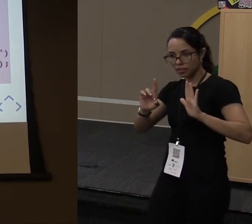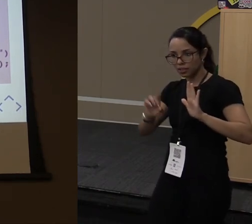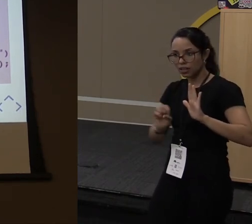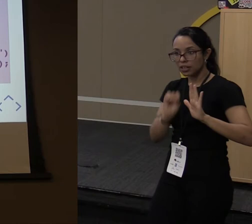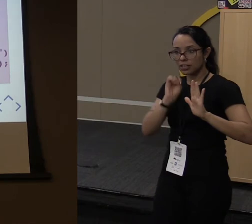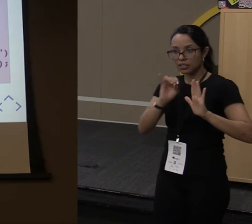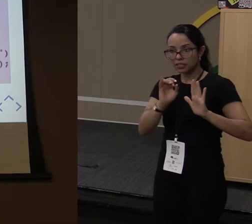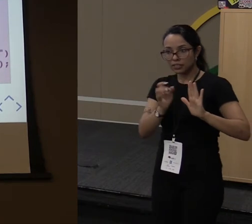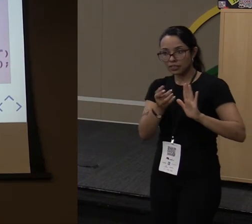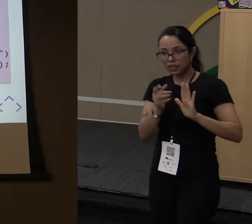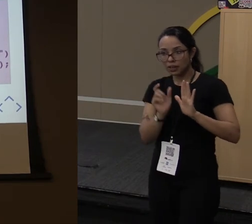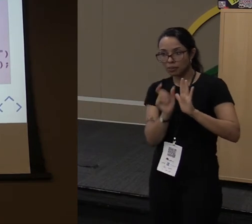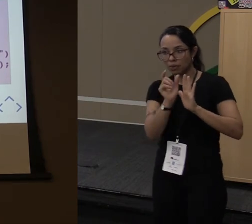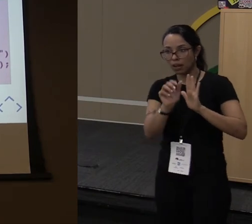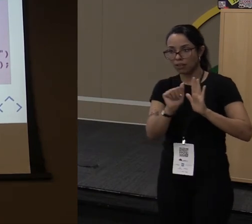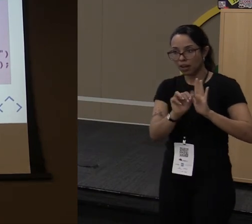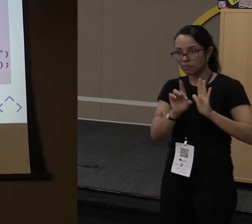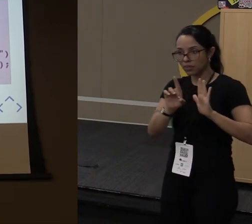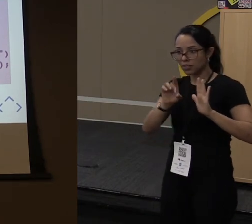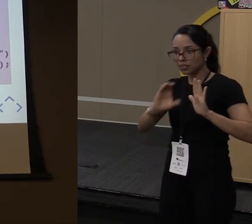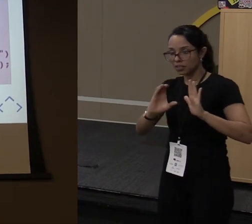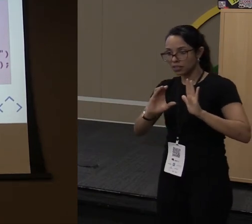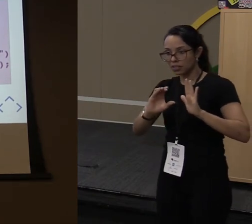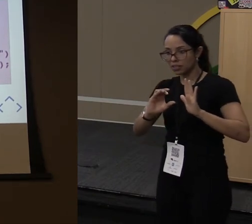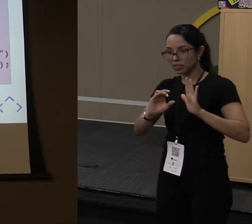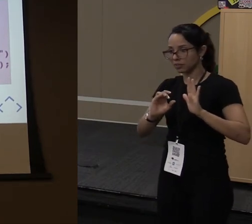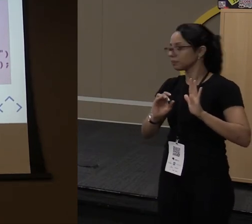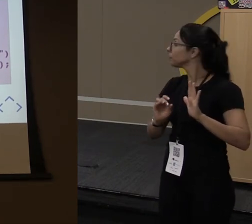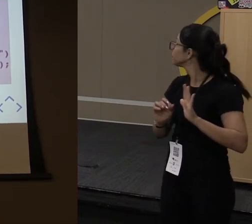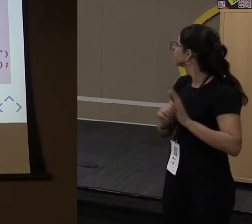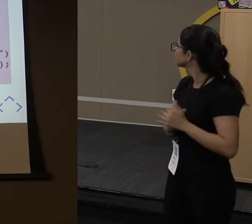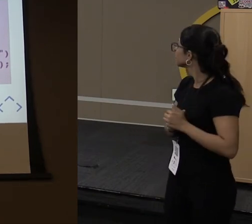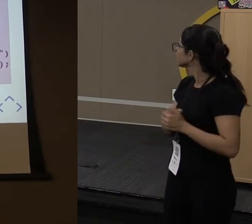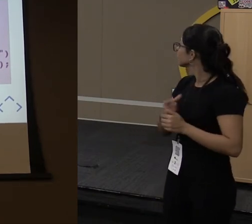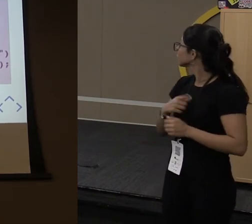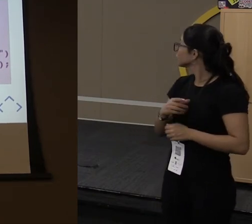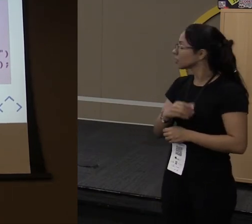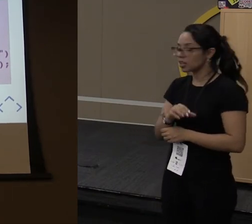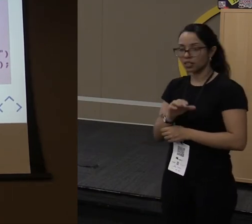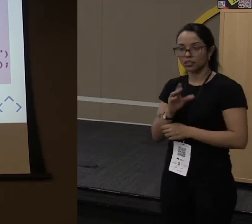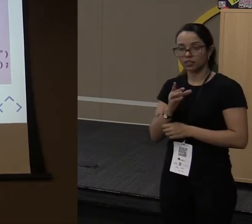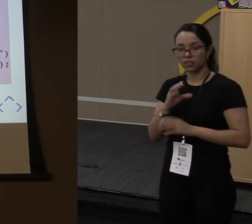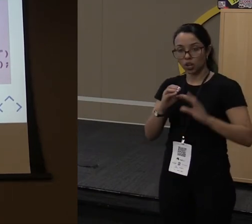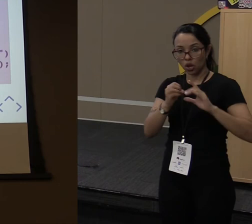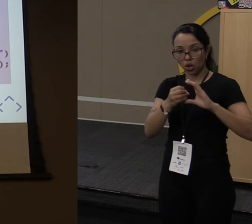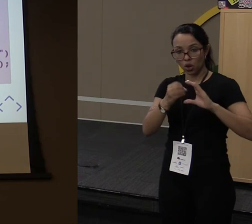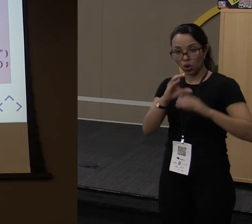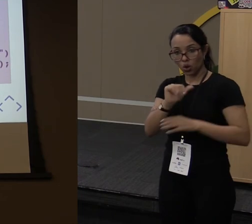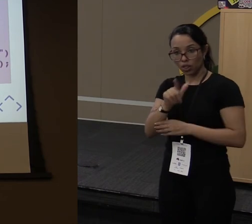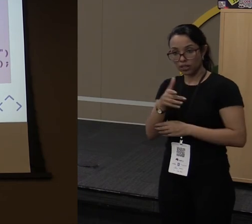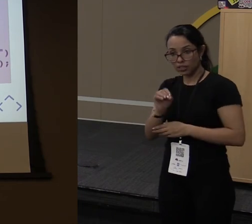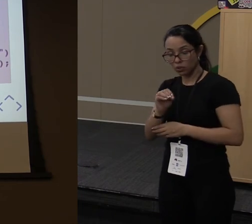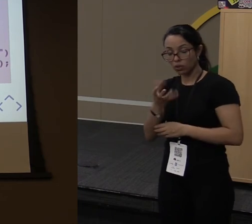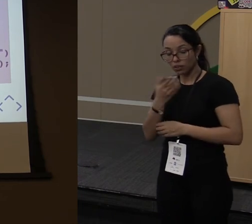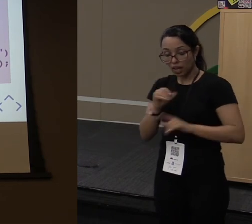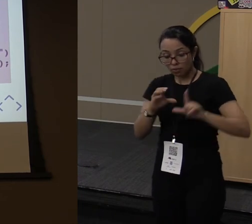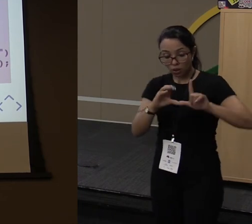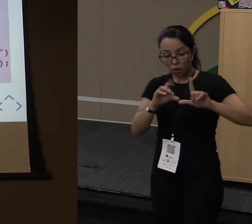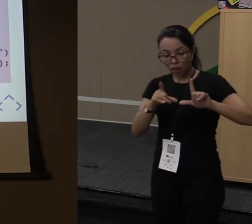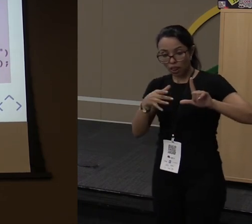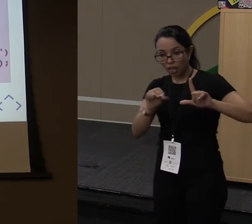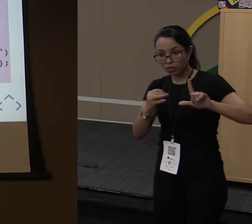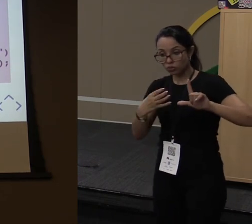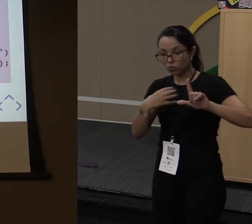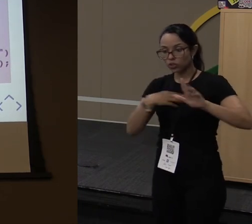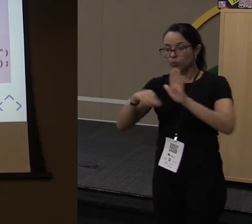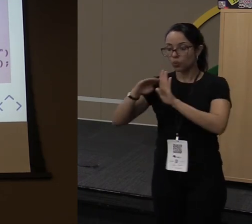vai ser levado pra baixo, e aqui eu faço a conversão. digo que eu quero uma collection do tipo list. Eu poderia ter